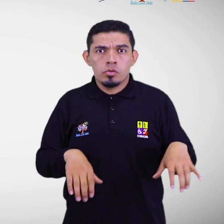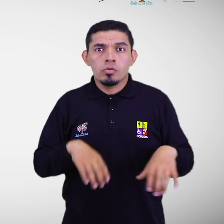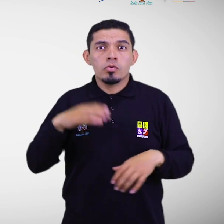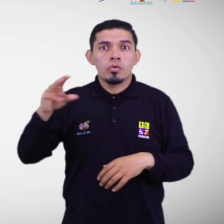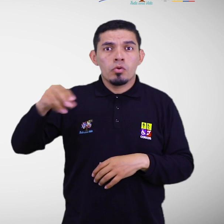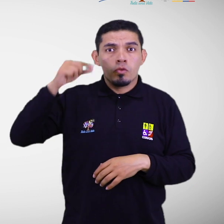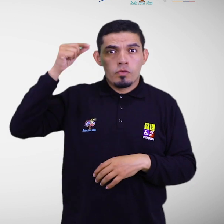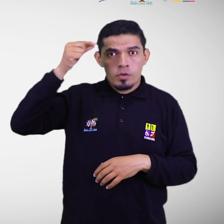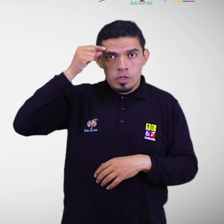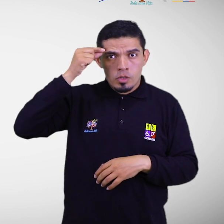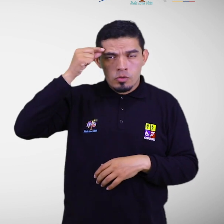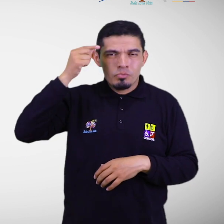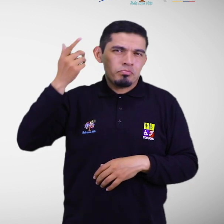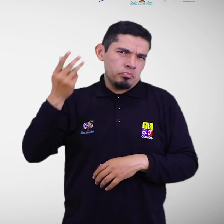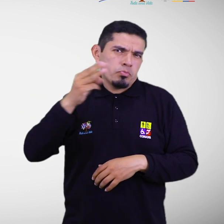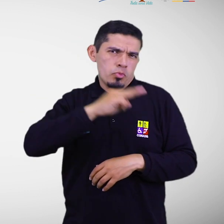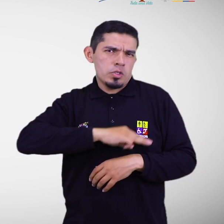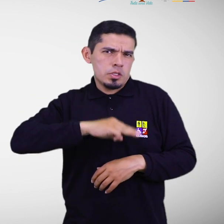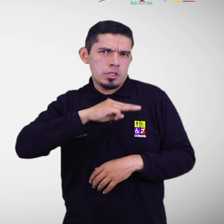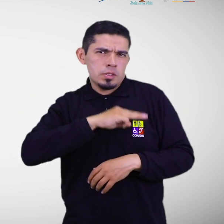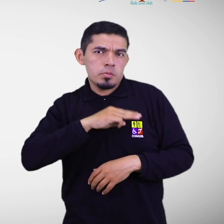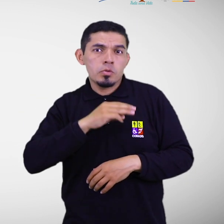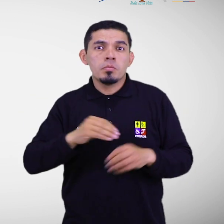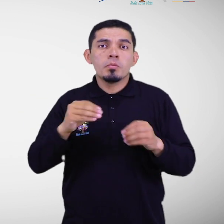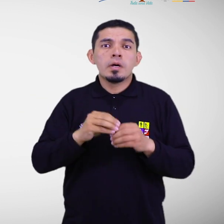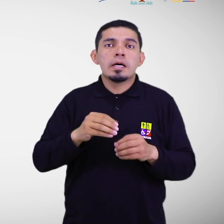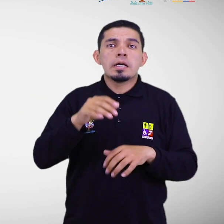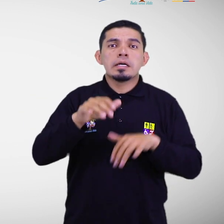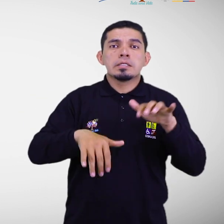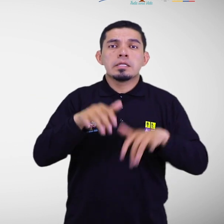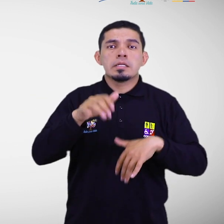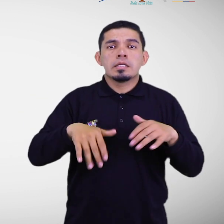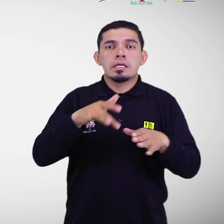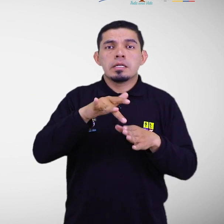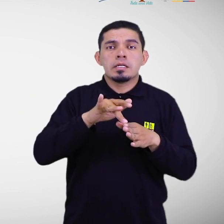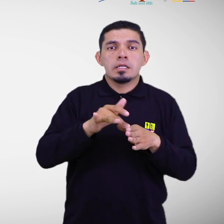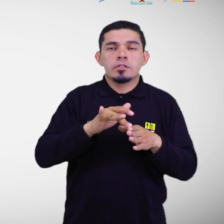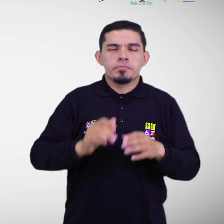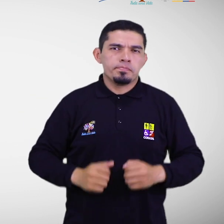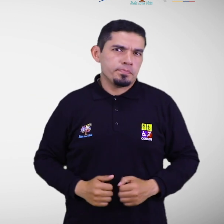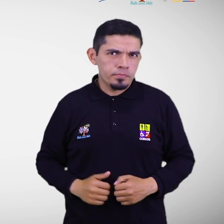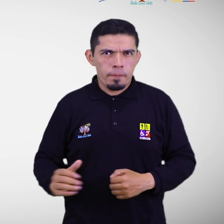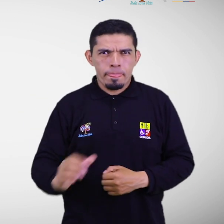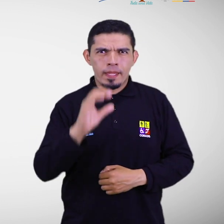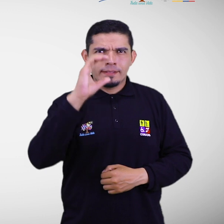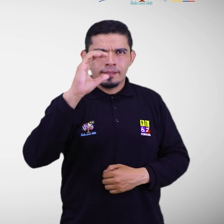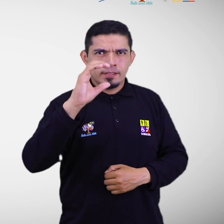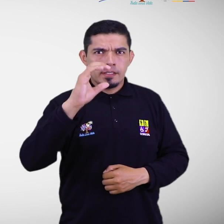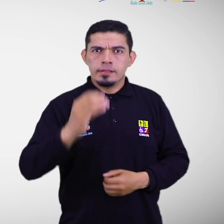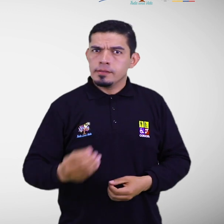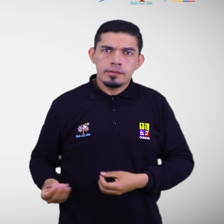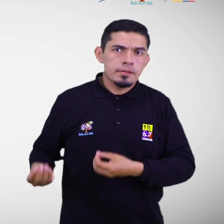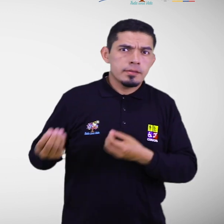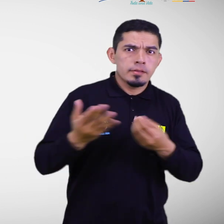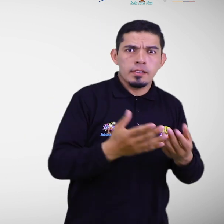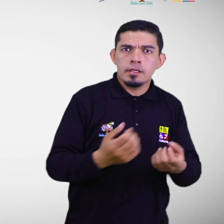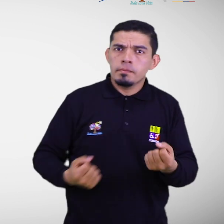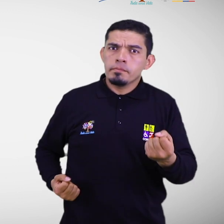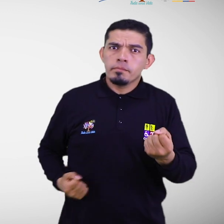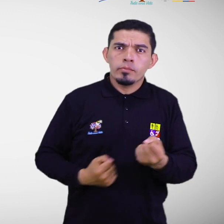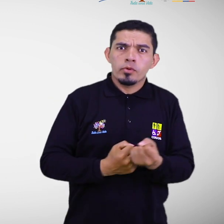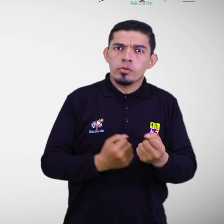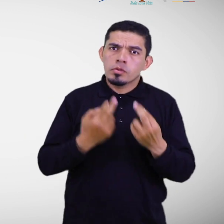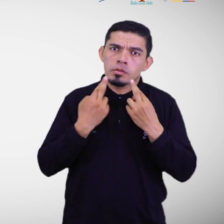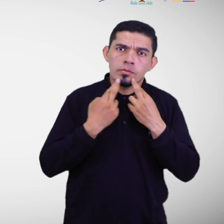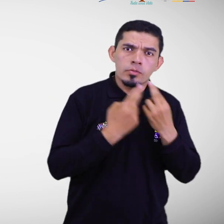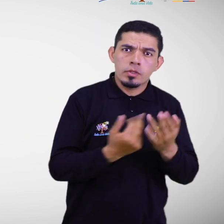GAD y el Interrector de la gestión de riesgos. C. Activación y despliegue de recursos y capacidades. La respuesta